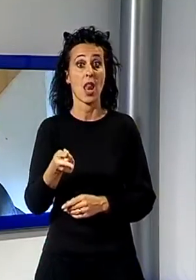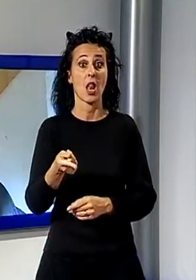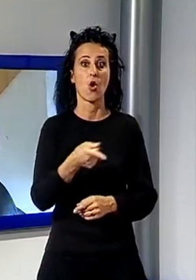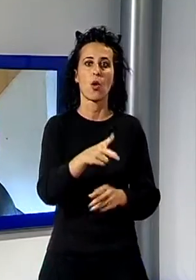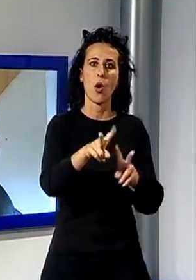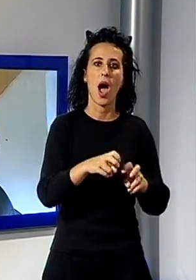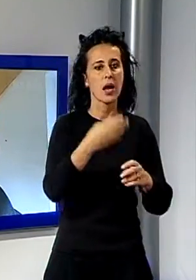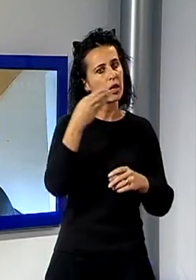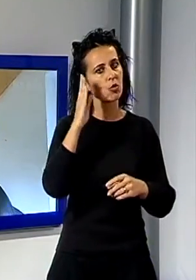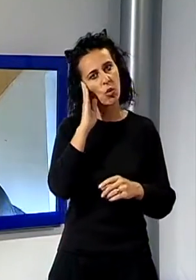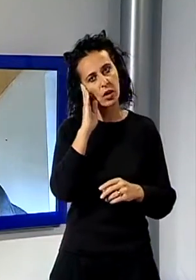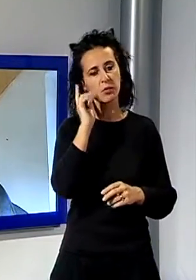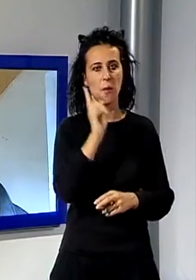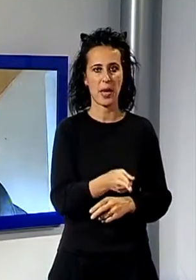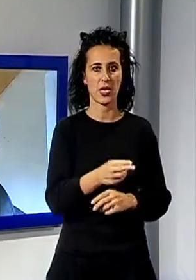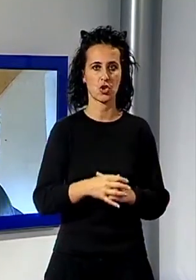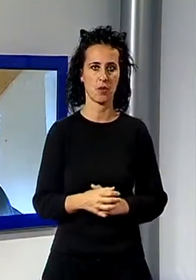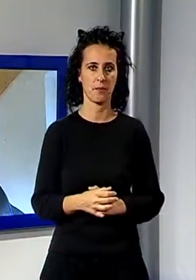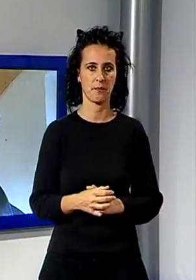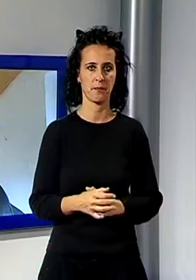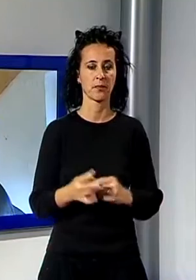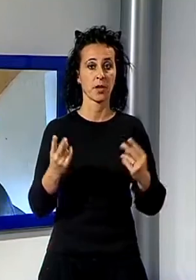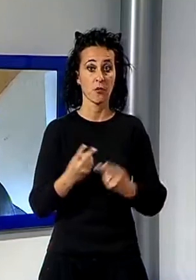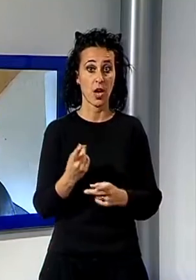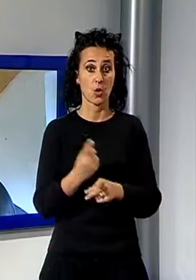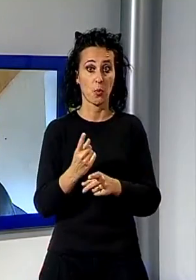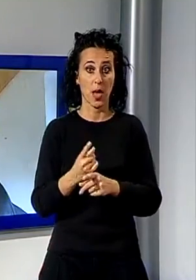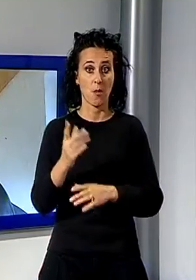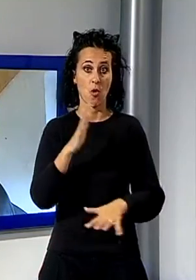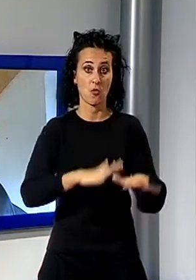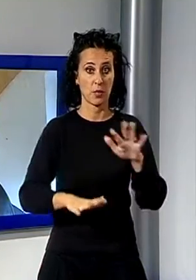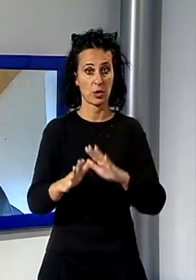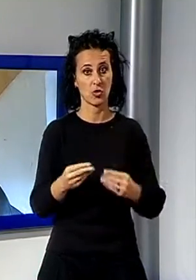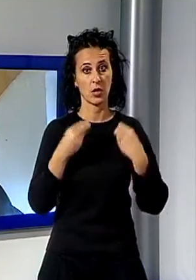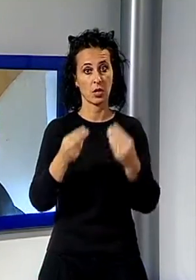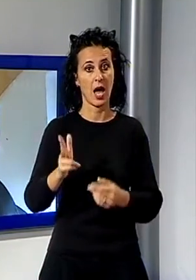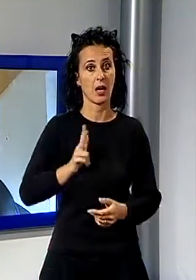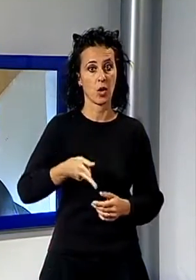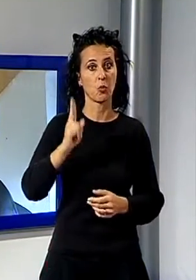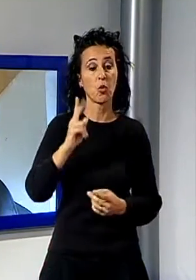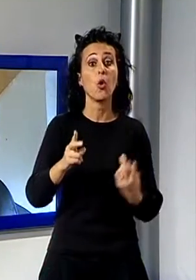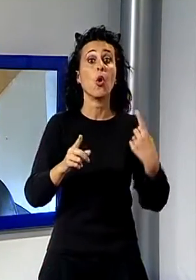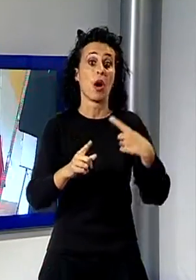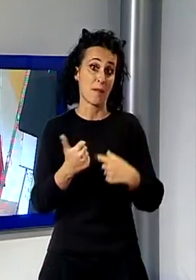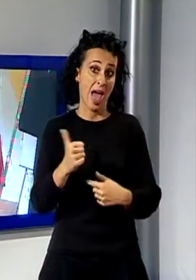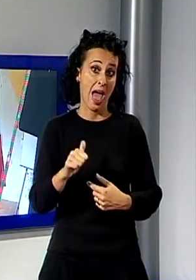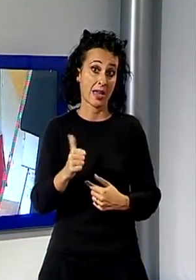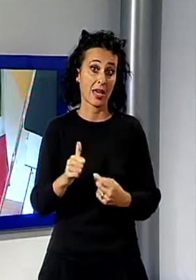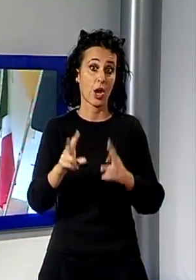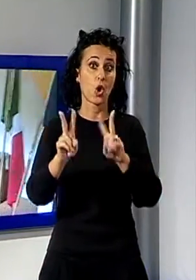anche sia a livello di formazione, informazione, ma anche la prossima stagione aumentando il numero di controlli. Una campagna di